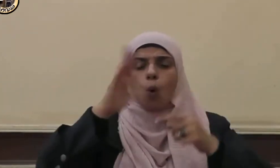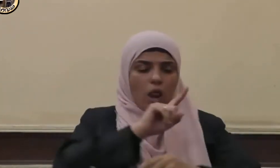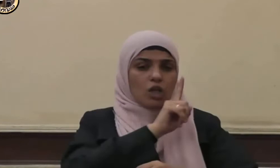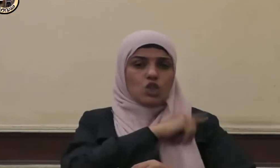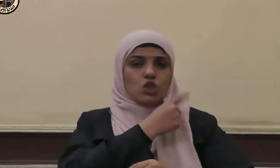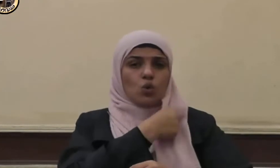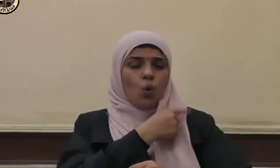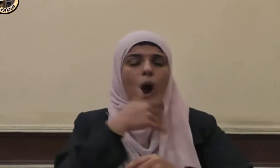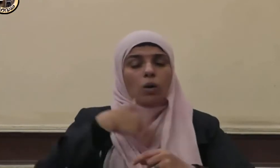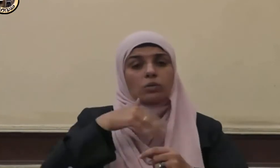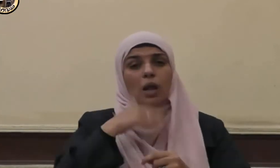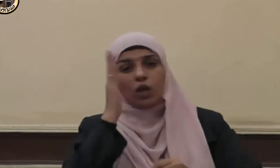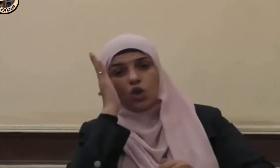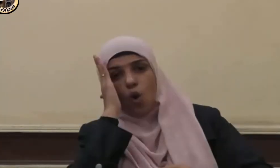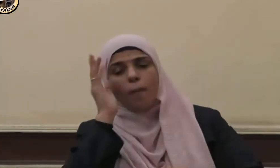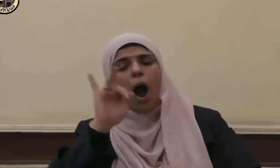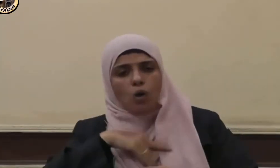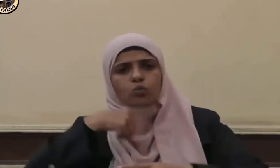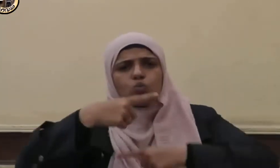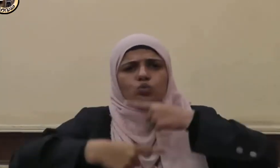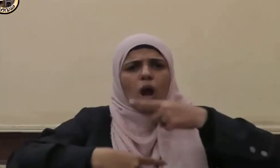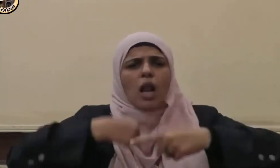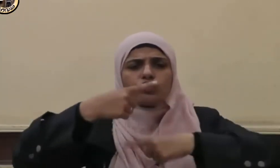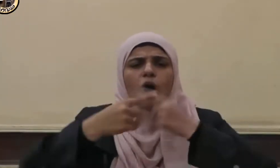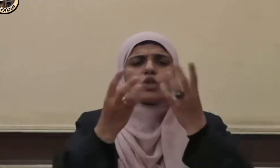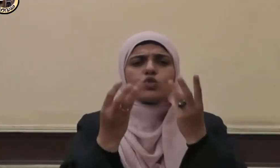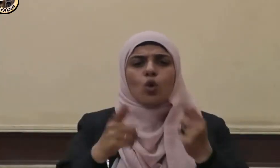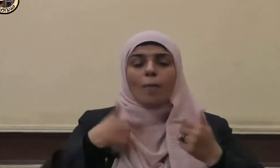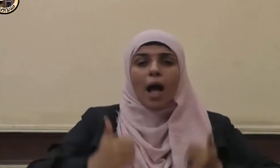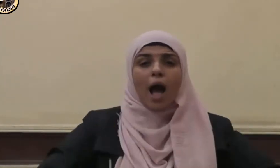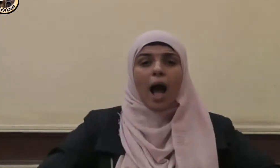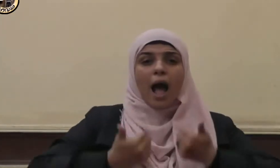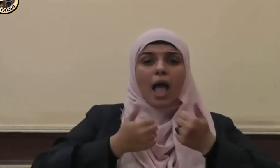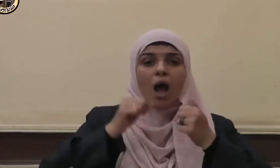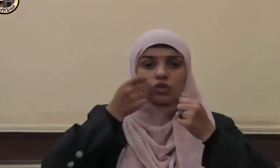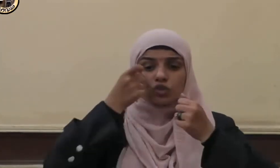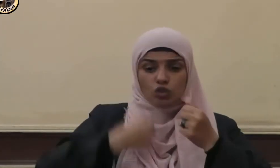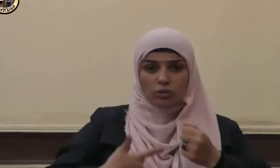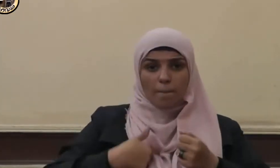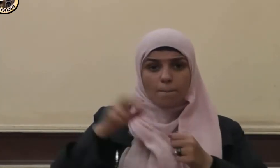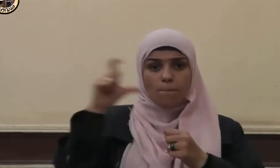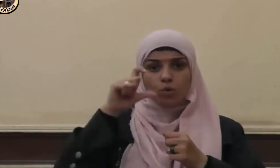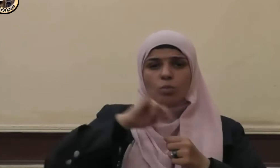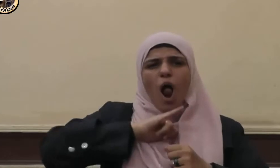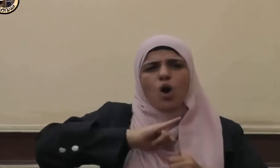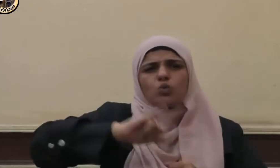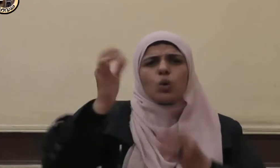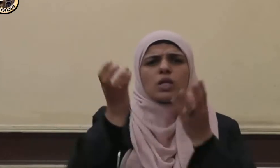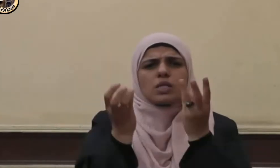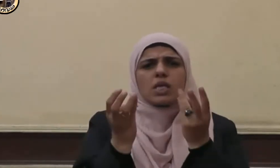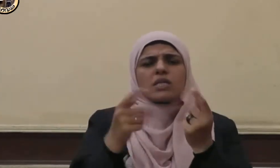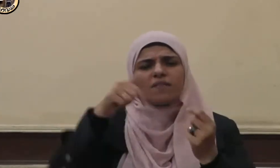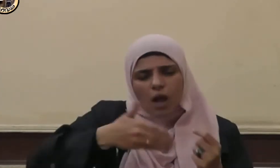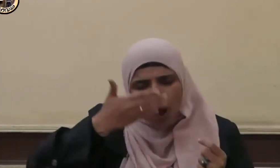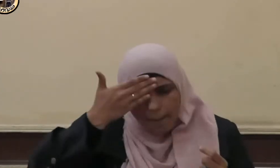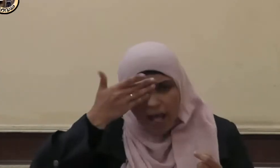فحياة المسلم كلها ذكر في عبادته وفي أعماله